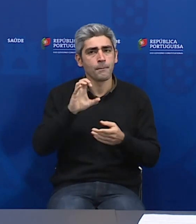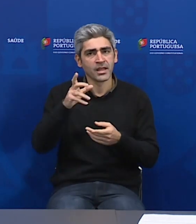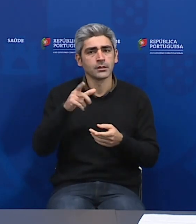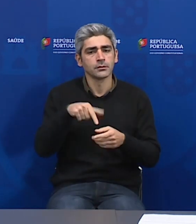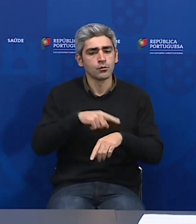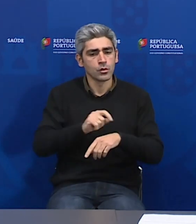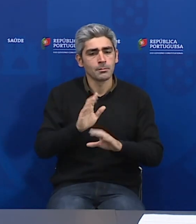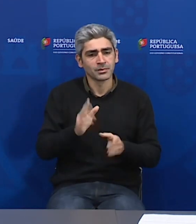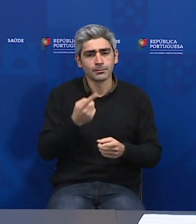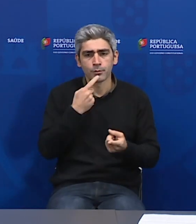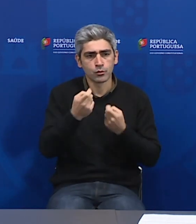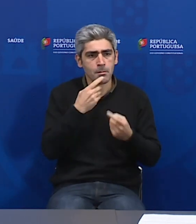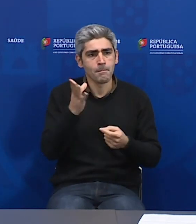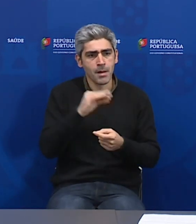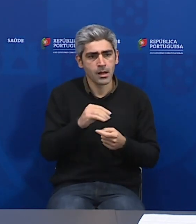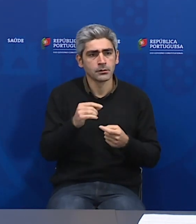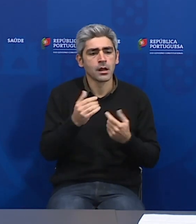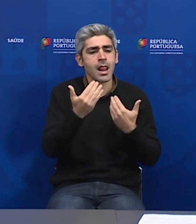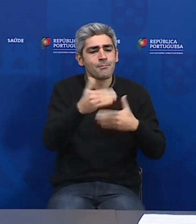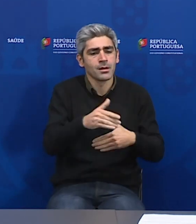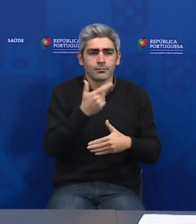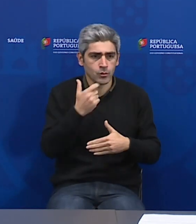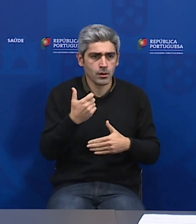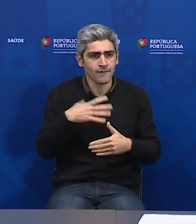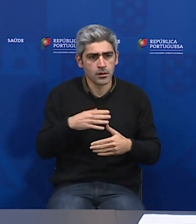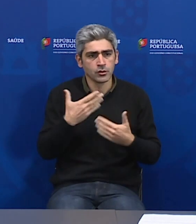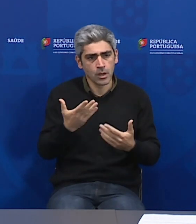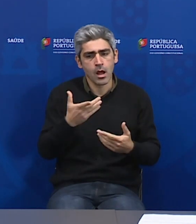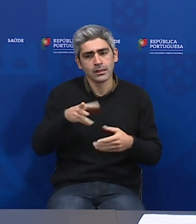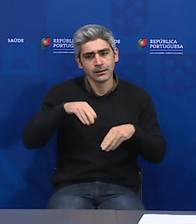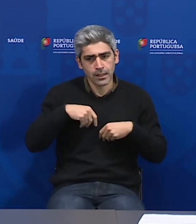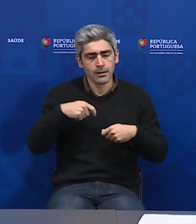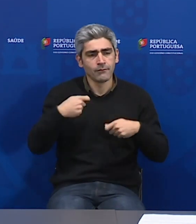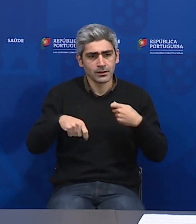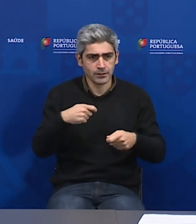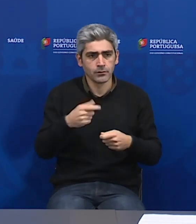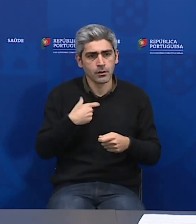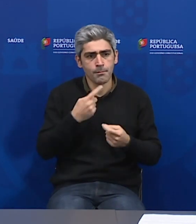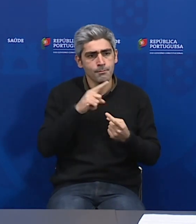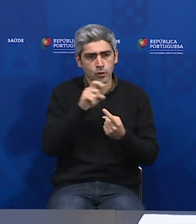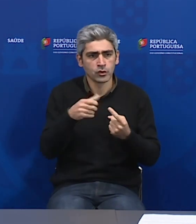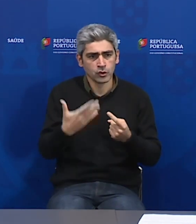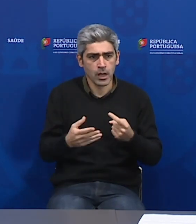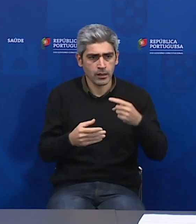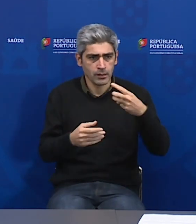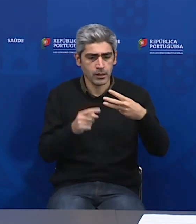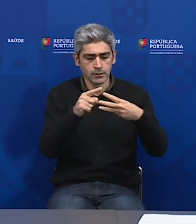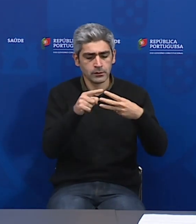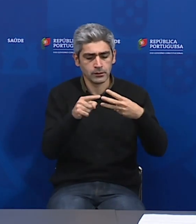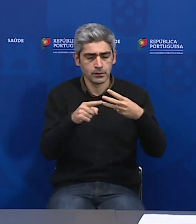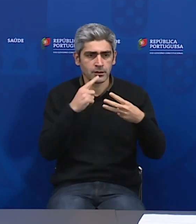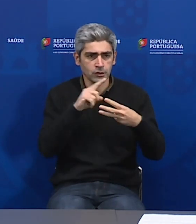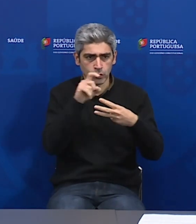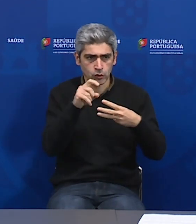vos façamos mais perguntas do que aquelas que nos são permitidas e pedia desde já esta tolerância para perguntar de imediato três grandes grupos de questões.